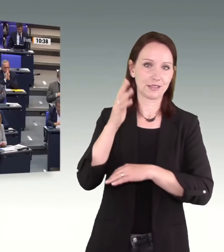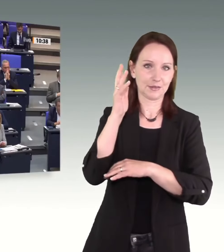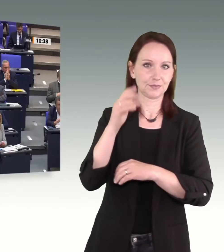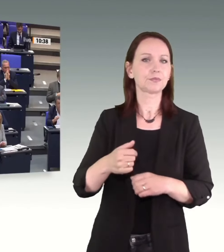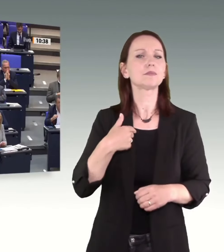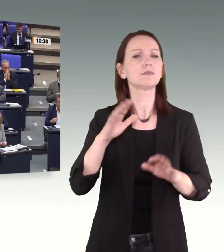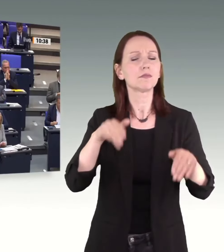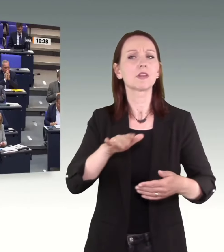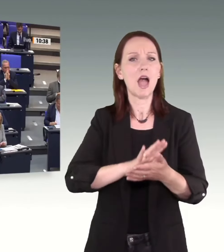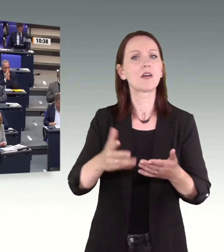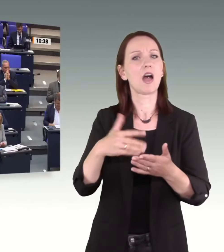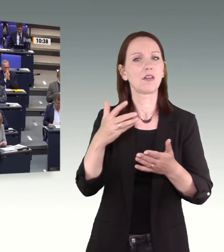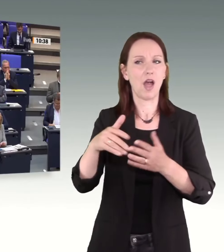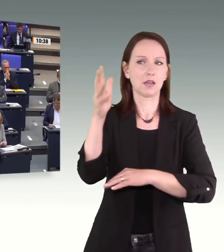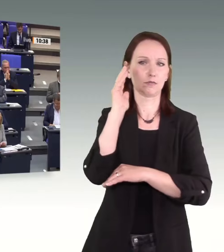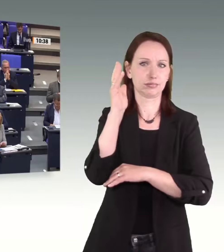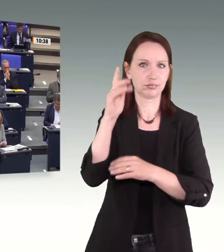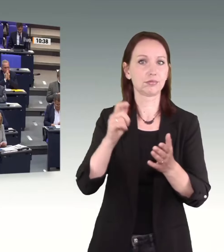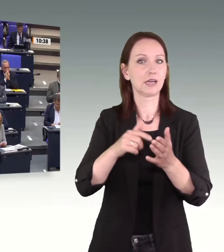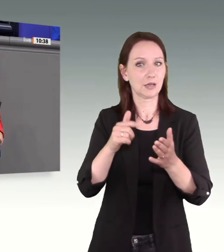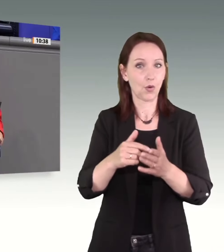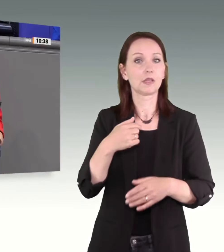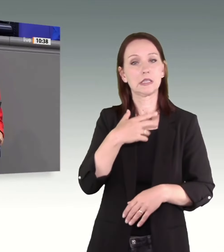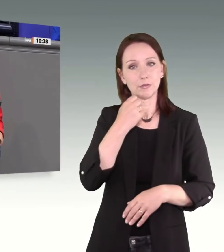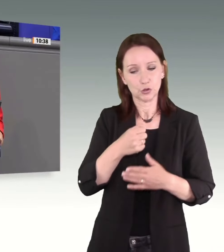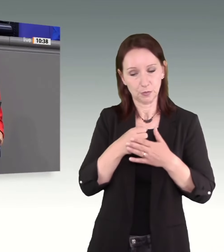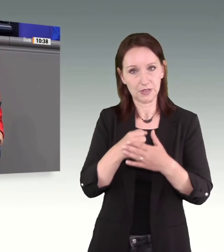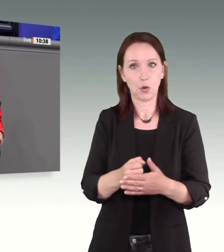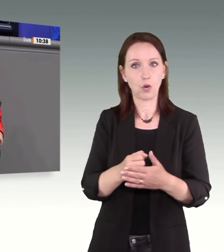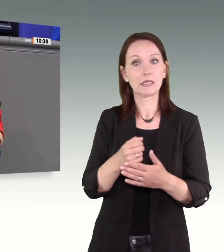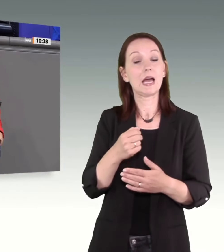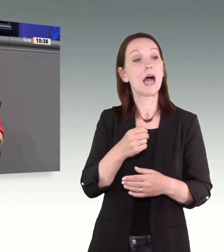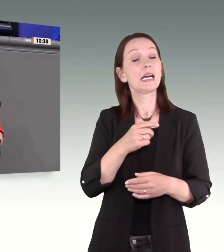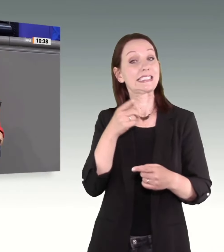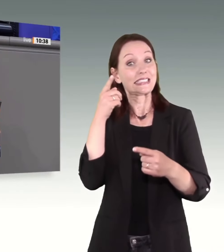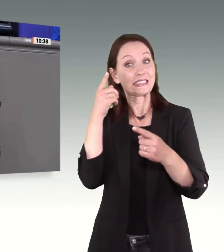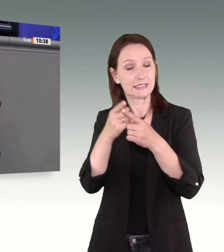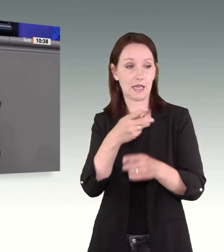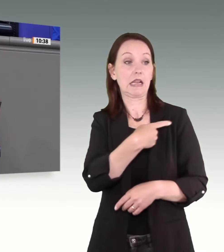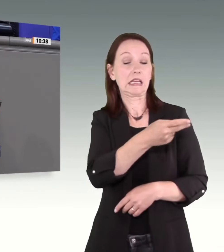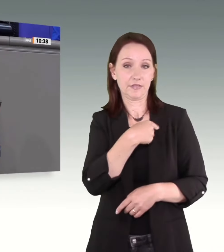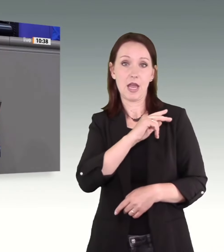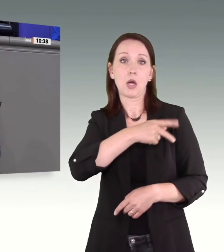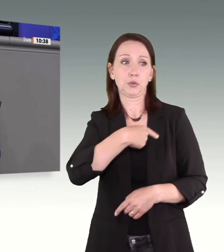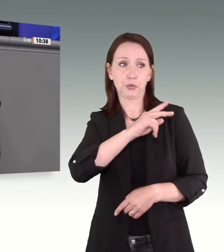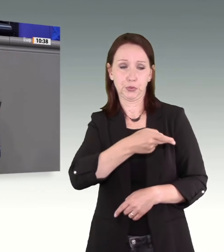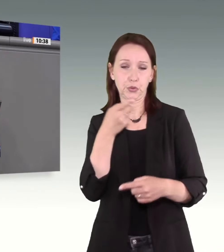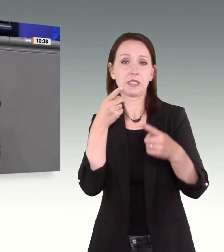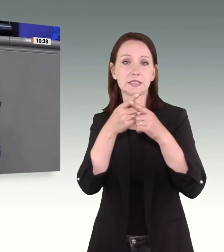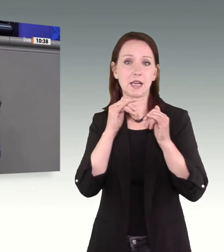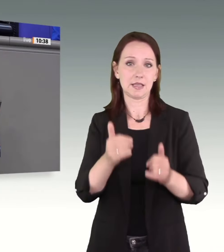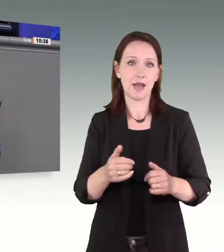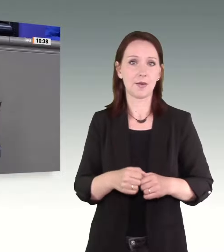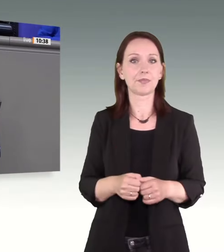Ich fahre jetzt einfach mal fort, denn, wie gesagt, ich will durchaus betonen, dass wir in der Zielrichtung generell einig sind. Zum ganzheitlichen